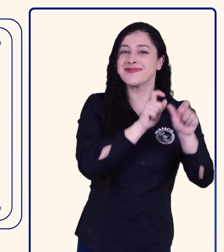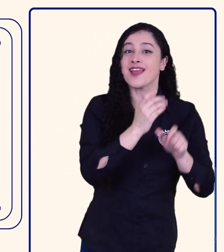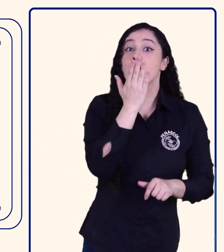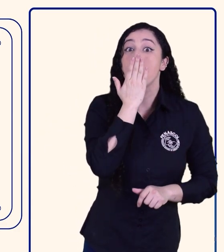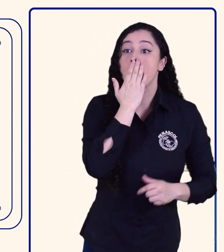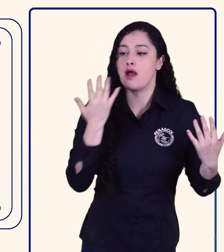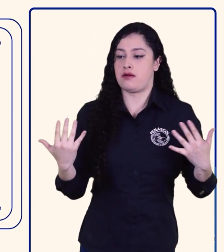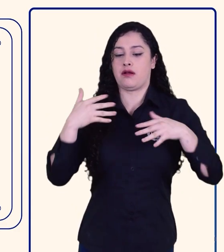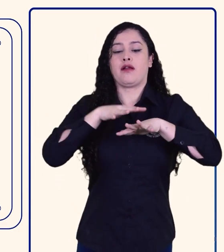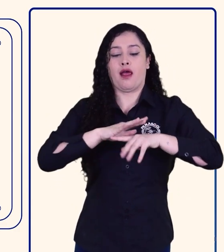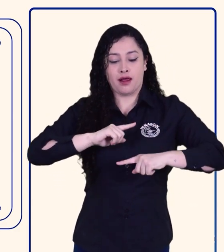Mestizo